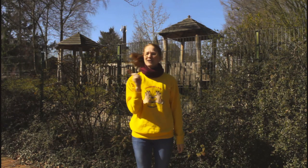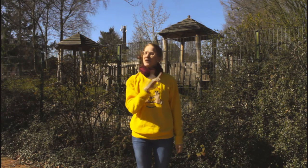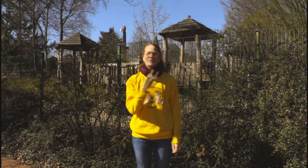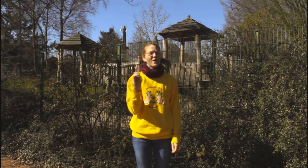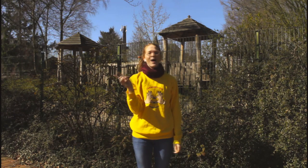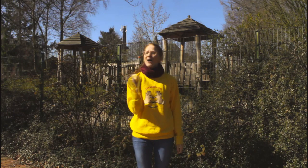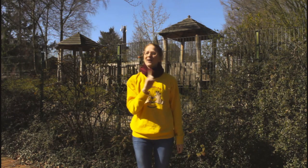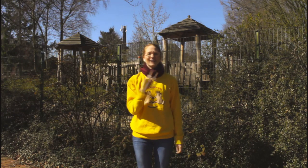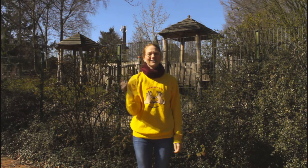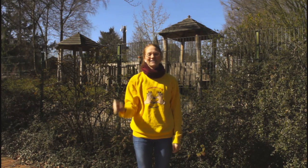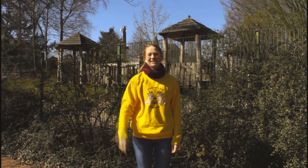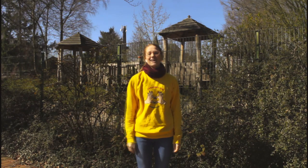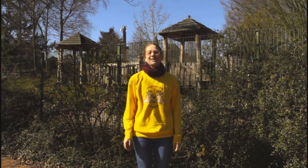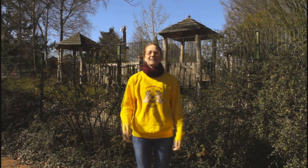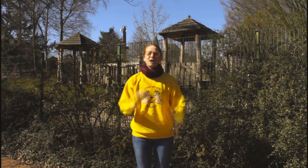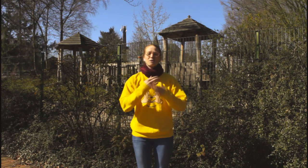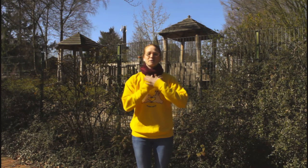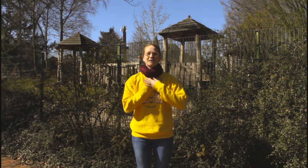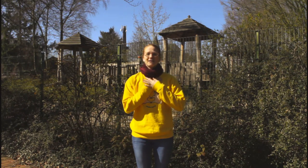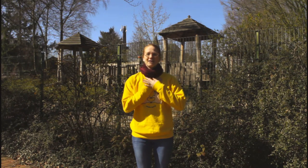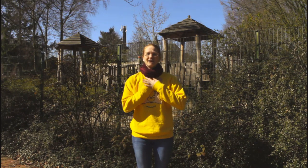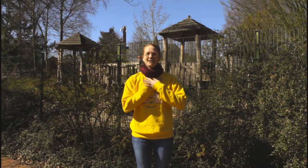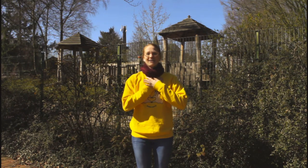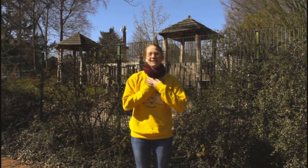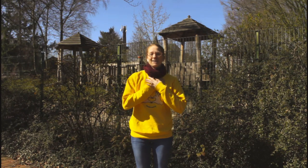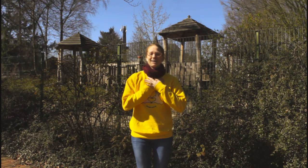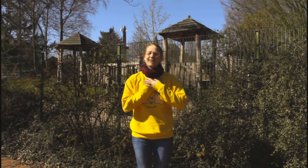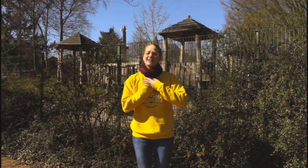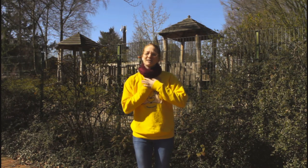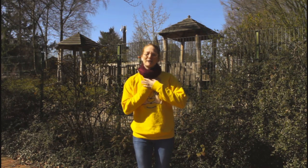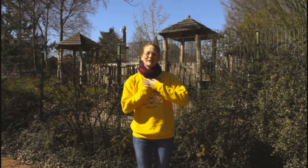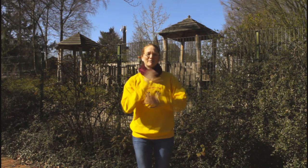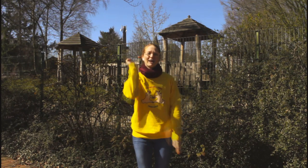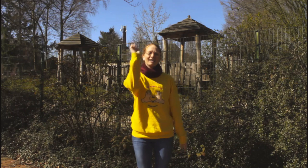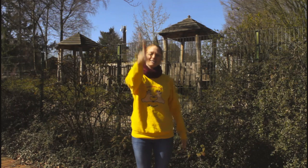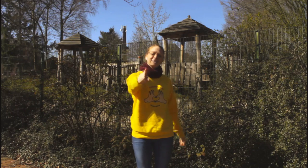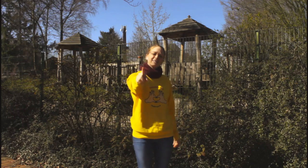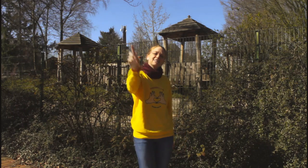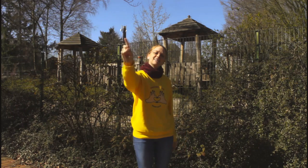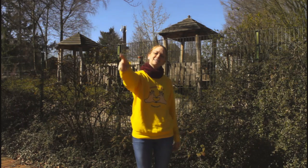gebrochen. Glaube mir, ich bin bei dir.